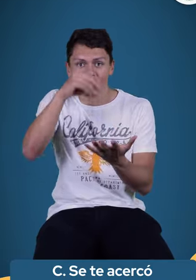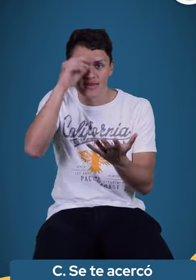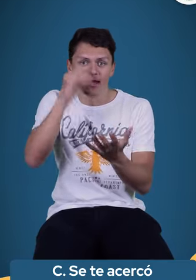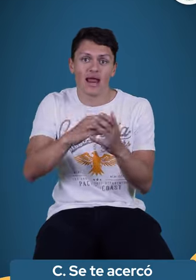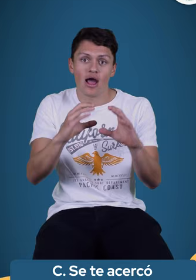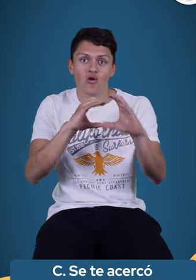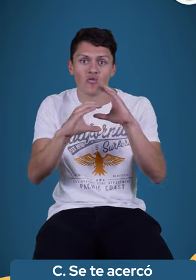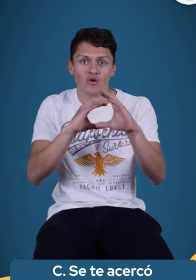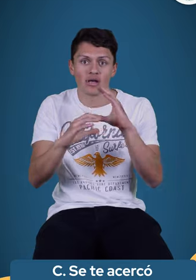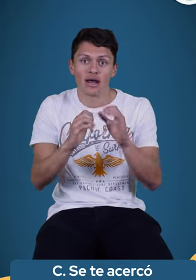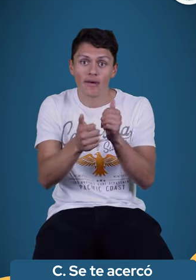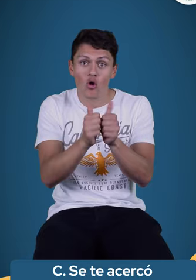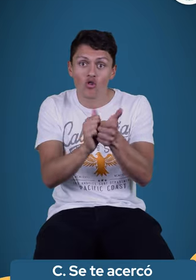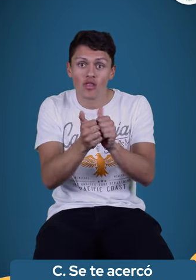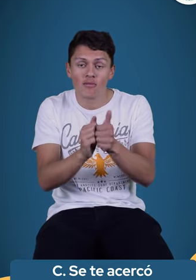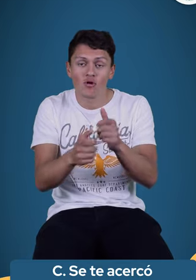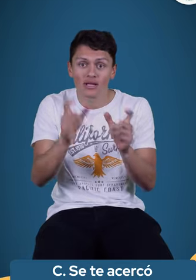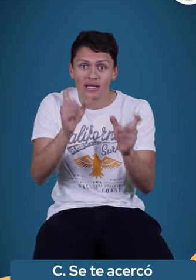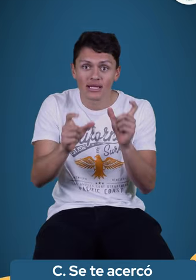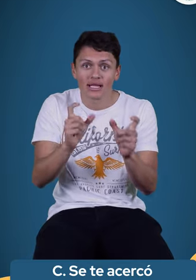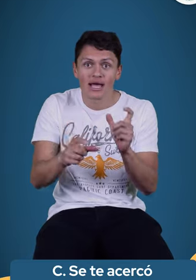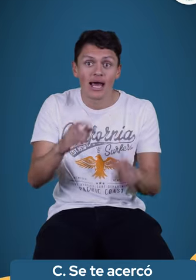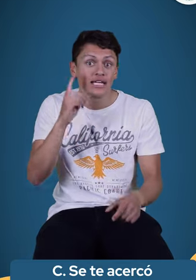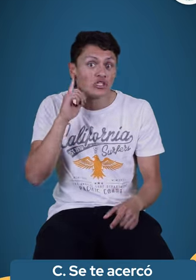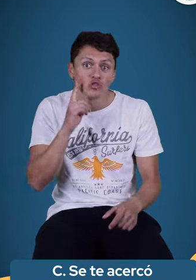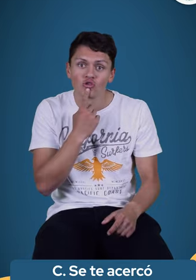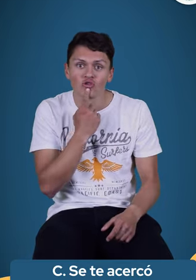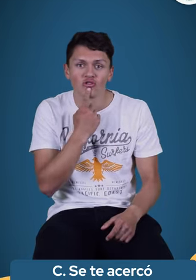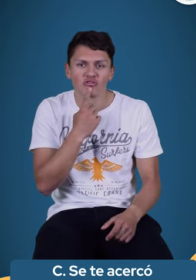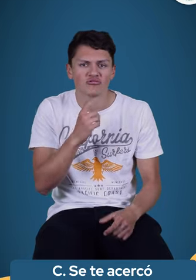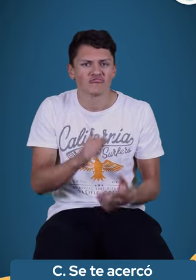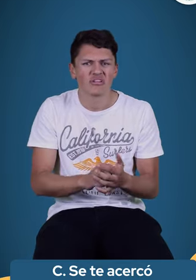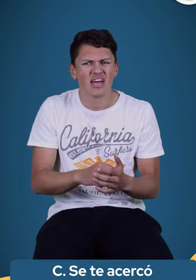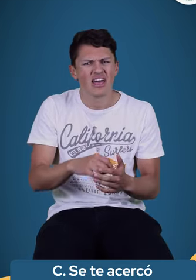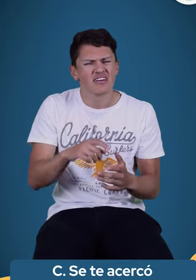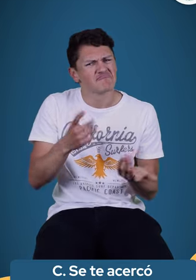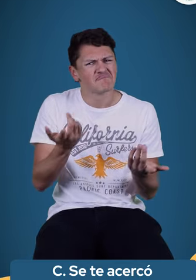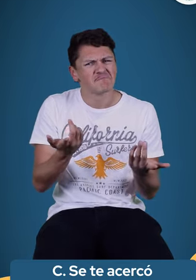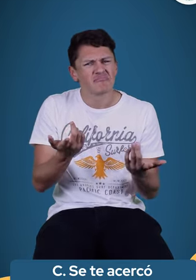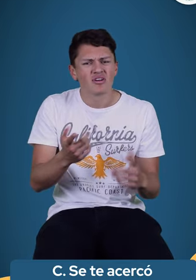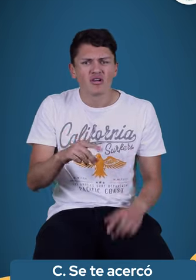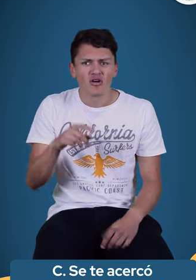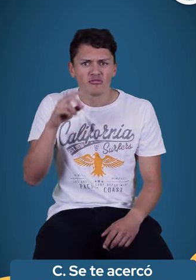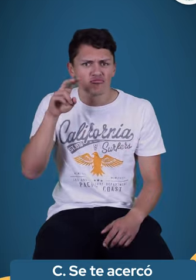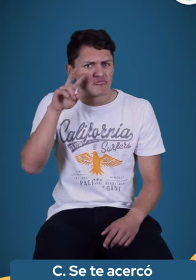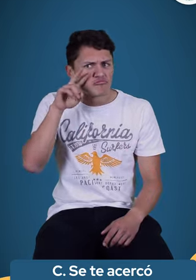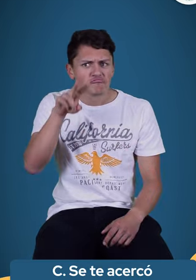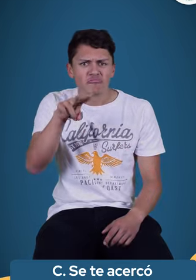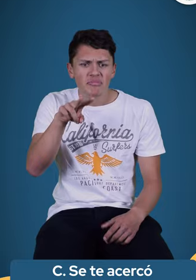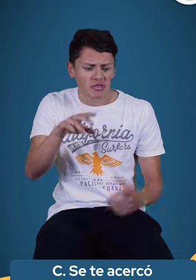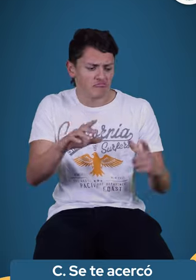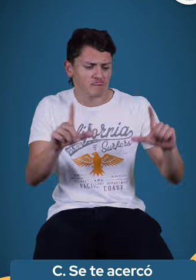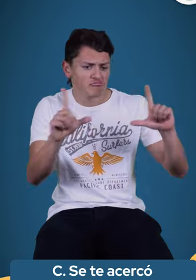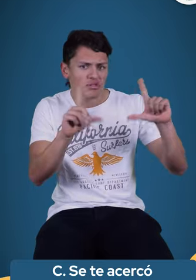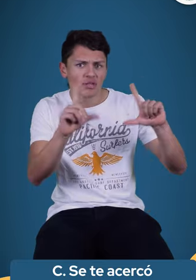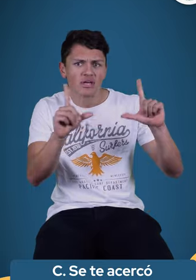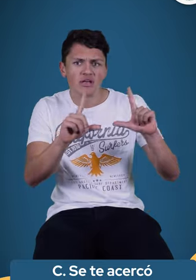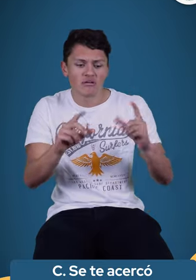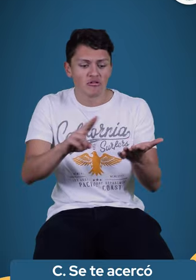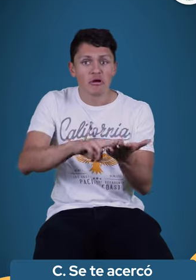comunicarme con los deportistas sordos, aunque también he visto a los intérpretes